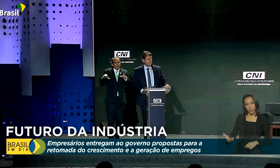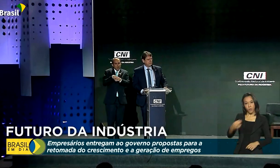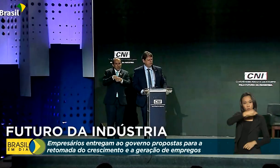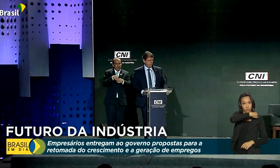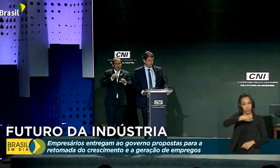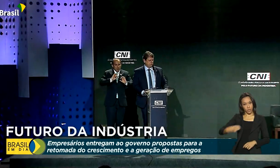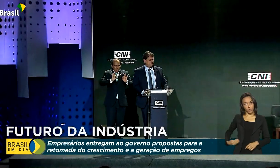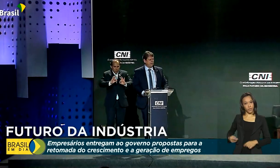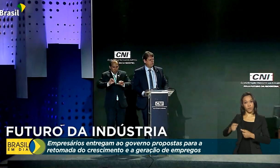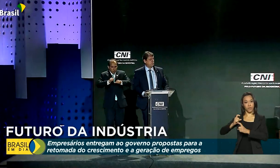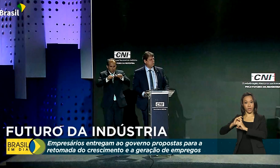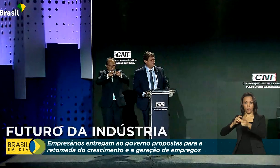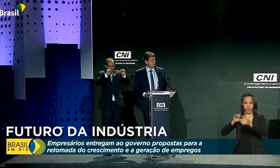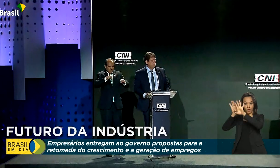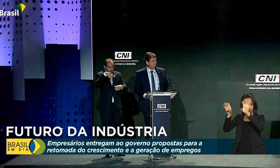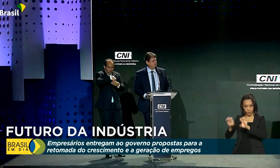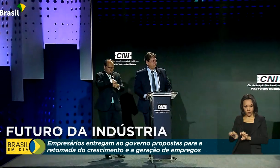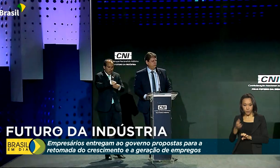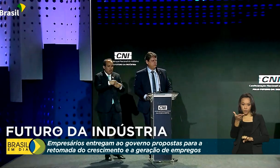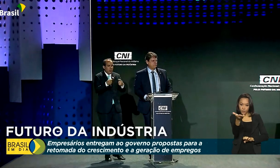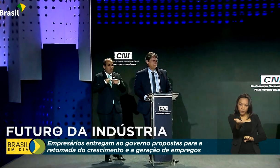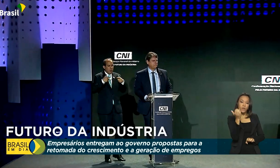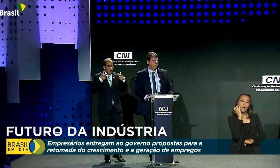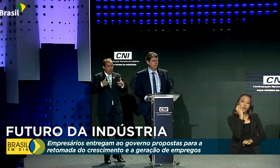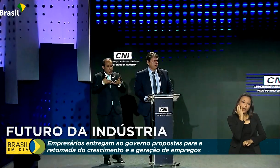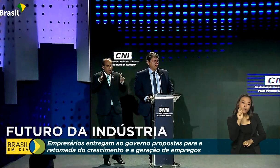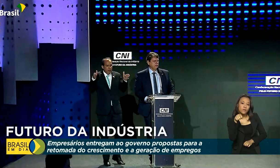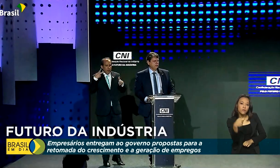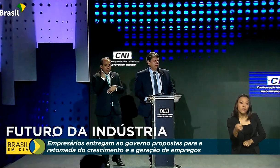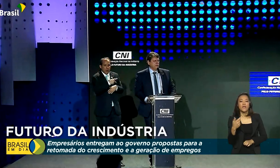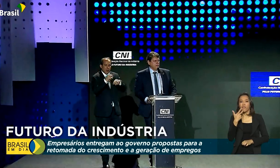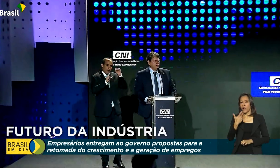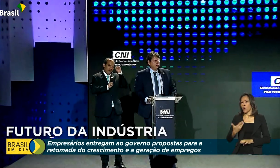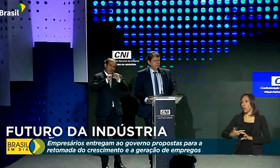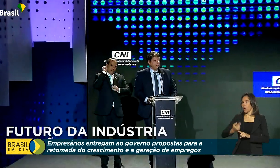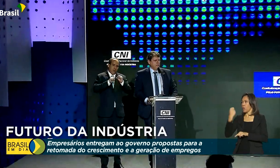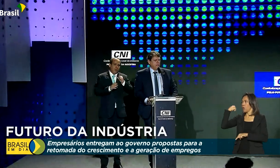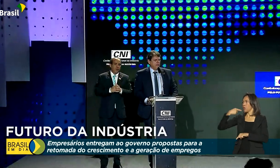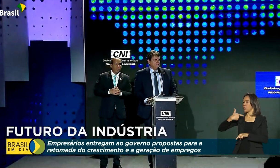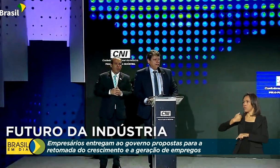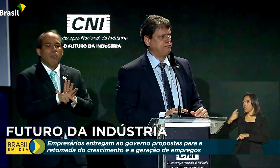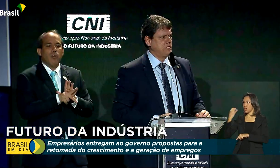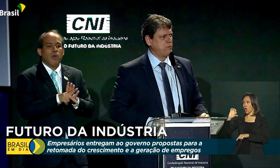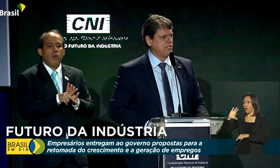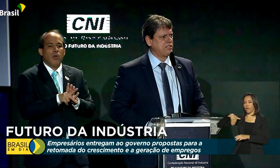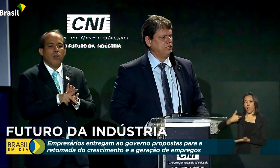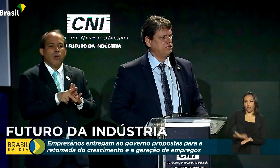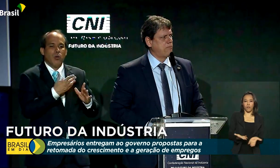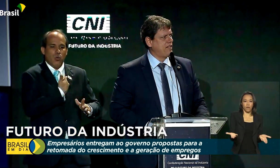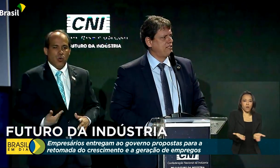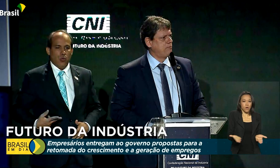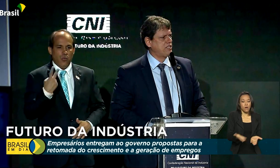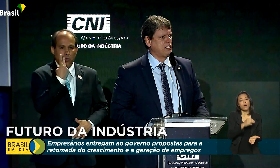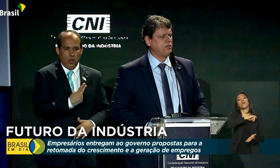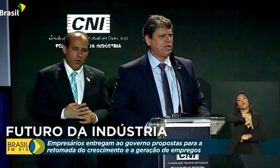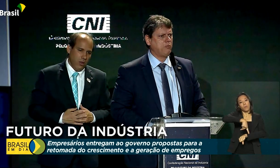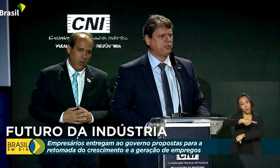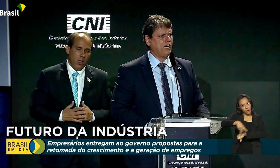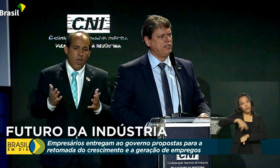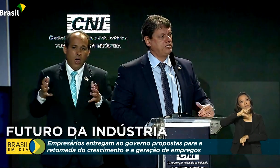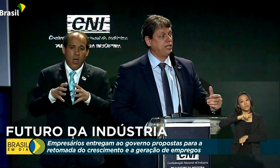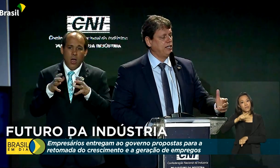Infraestrutura, Tarcísio de Freitas, ressaltou que, de 2019 até agora, o país já conta com